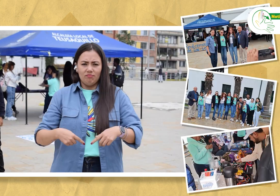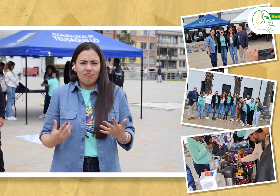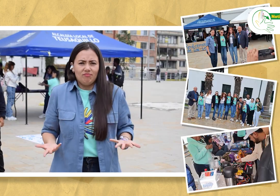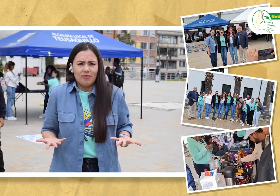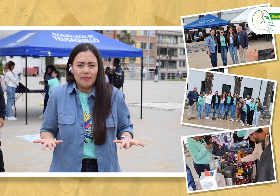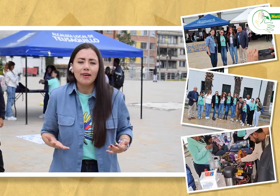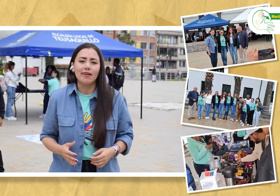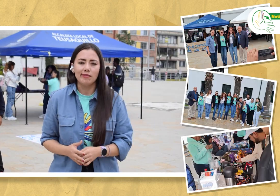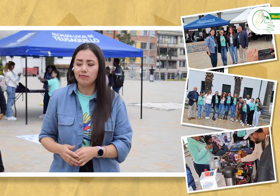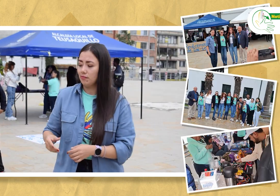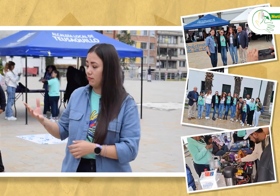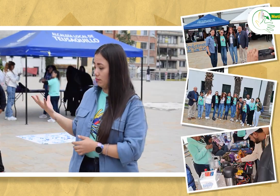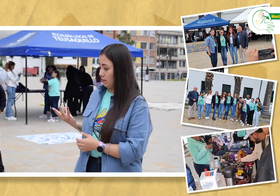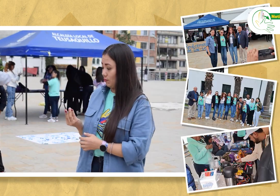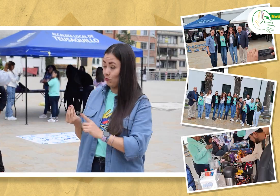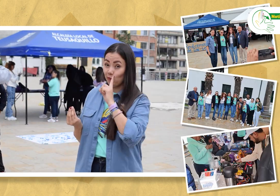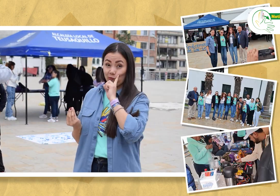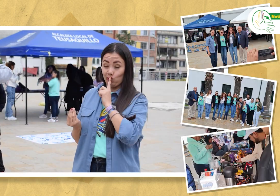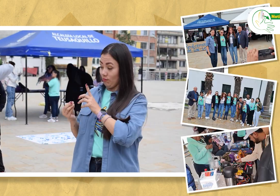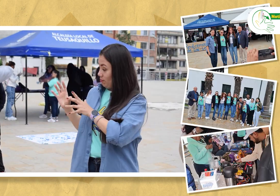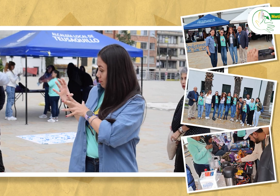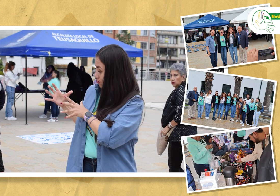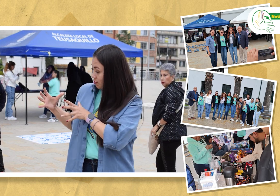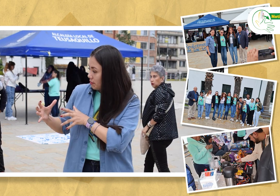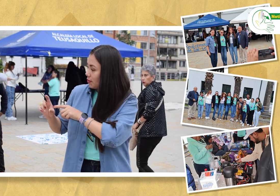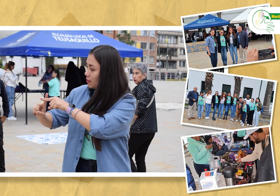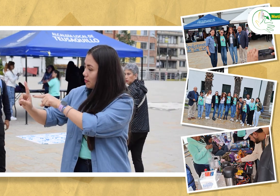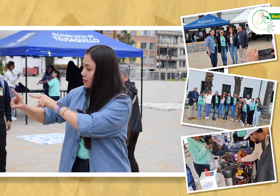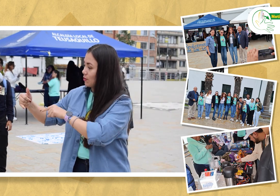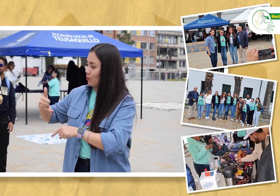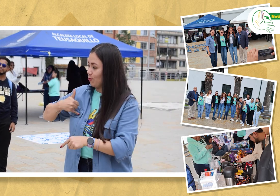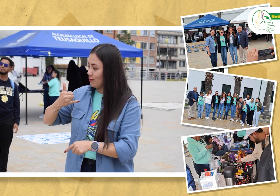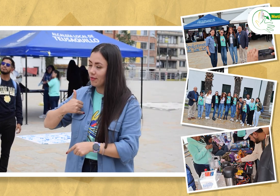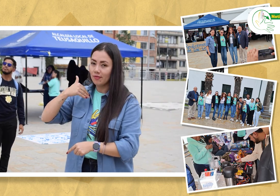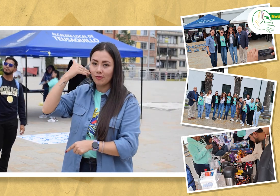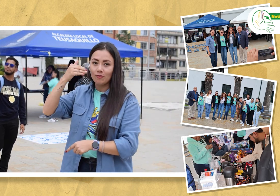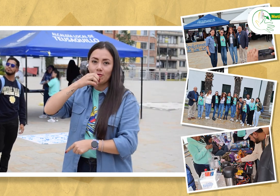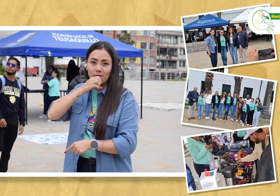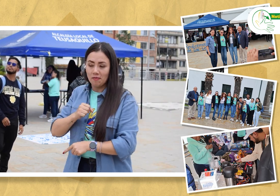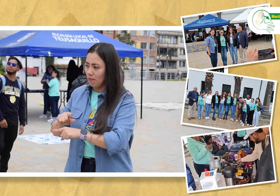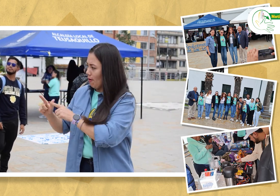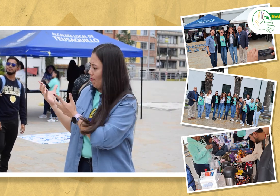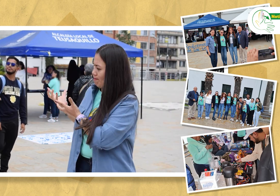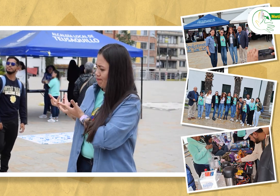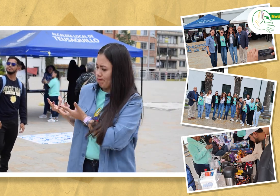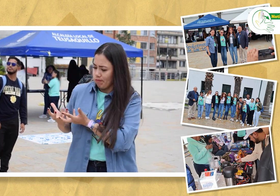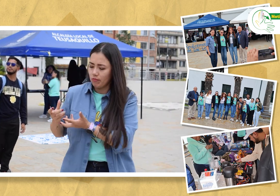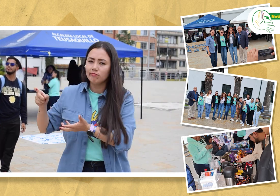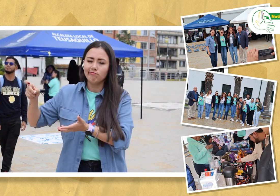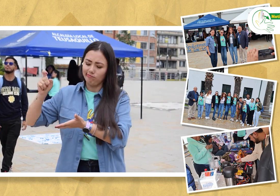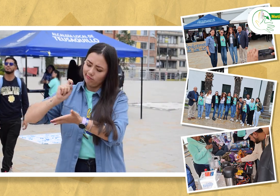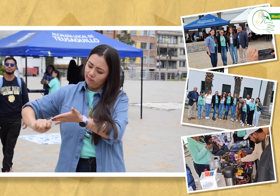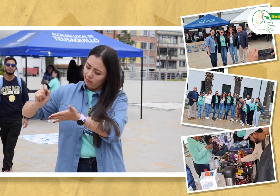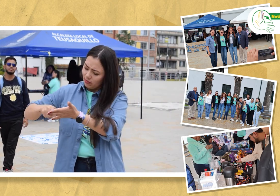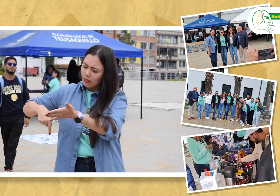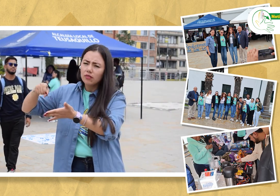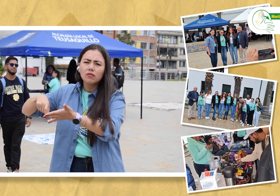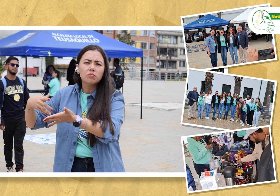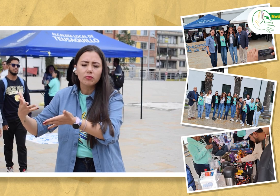reunidos, la comunidad sorda, entre jóvenes, adultos y adultos mayores, con el objetivo de mostrarnos como